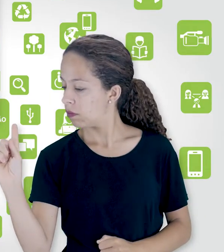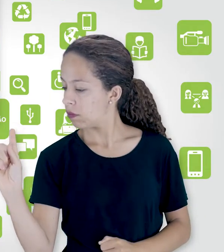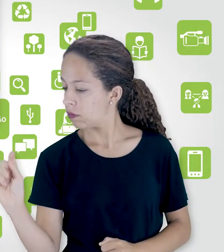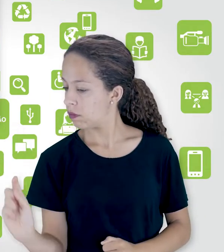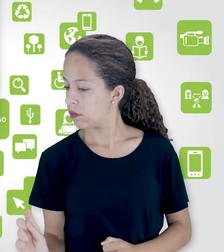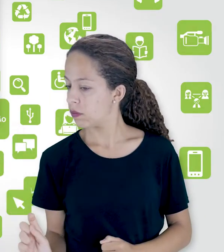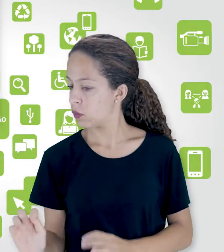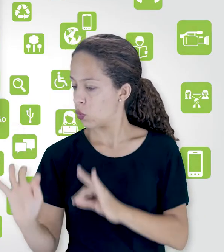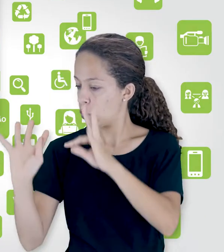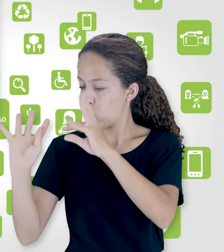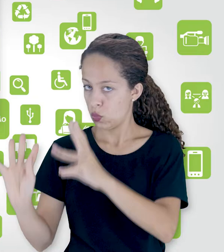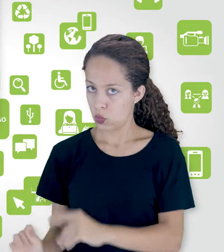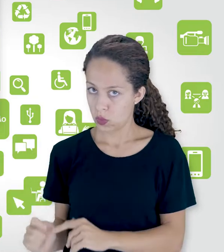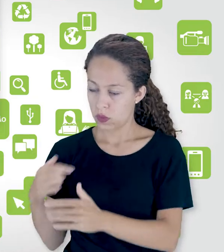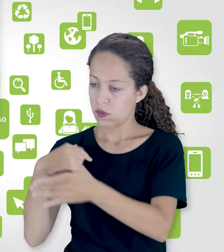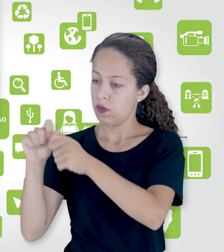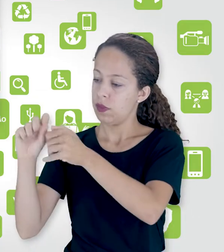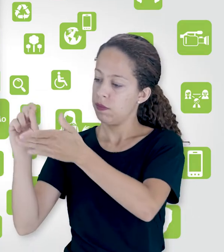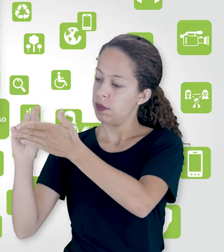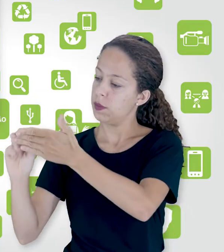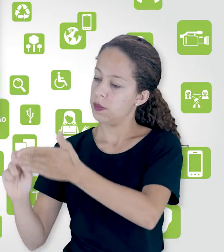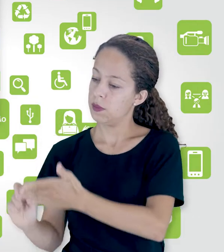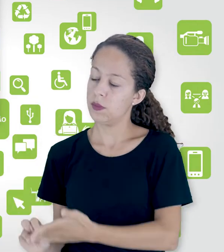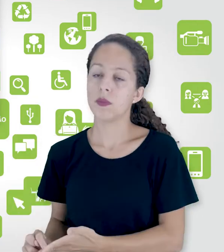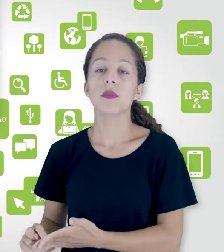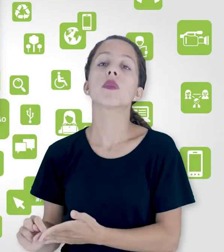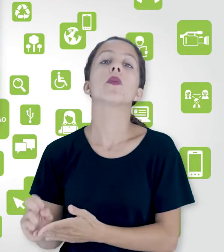selecionar todos aqui novamente. Eu posso também